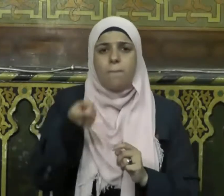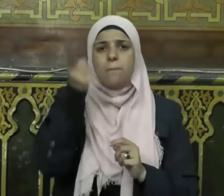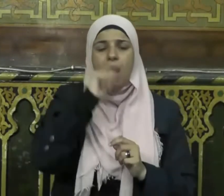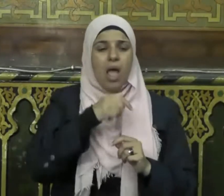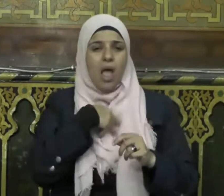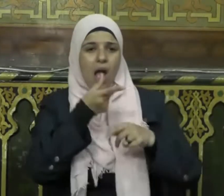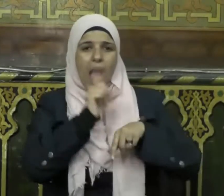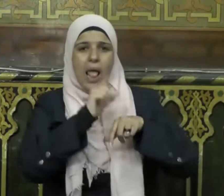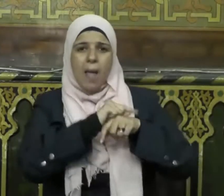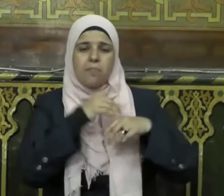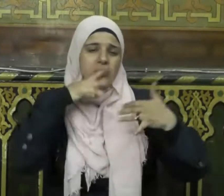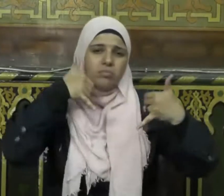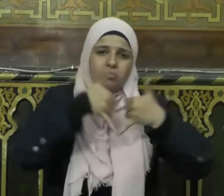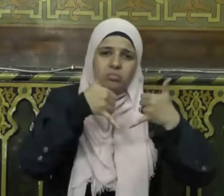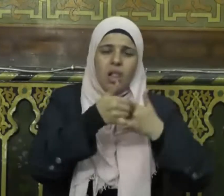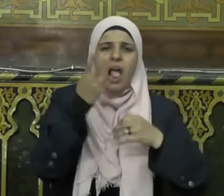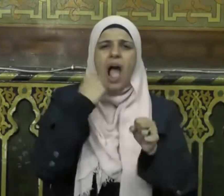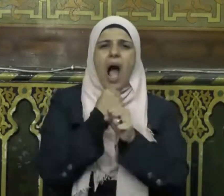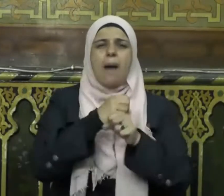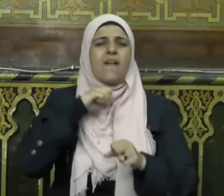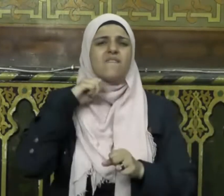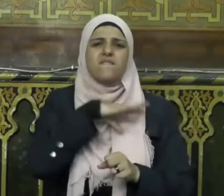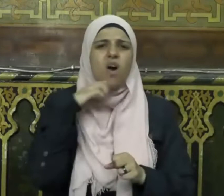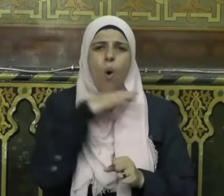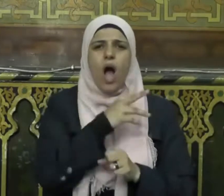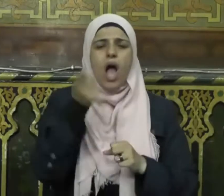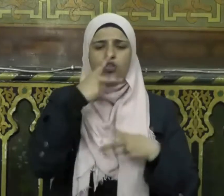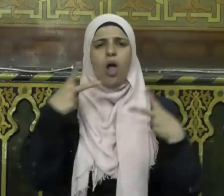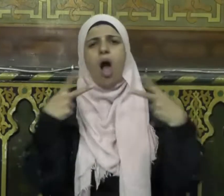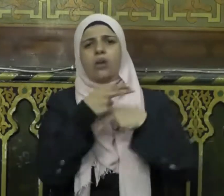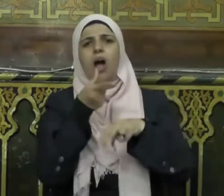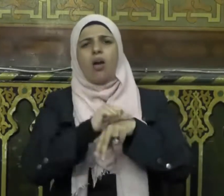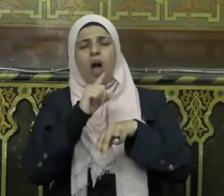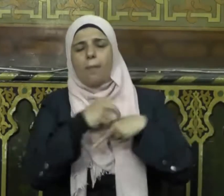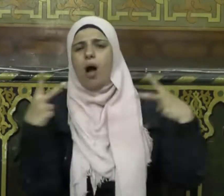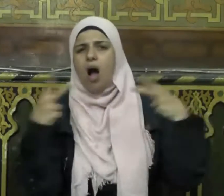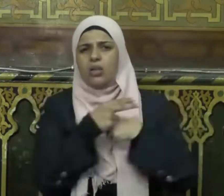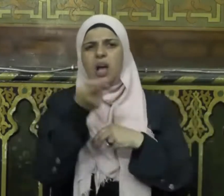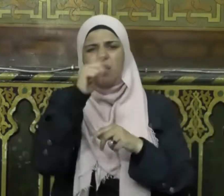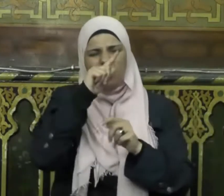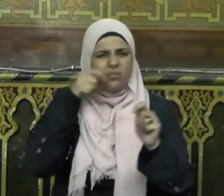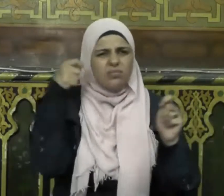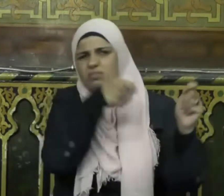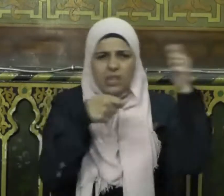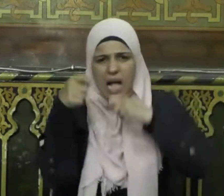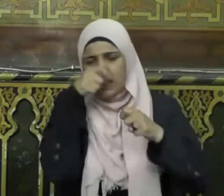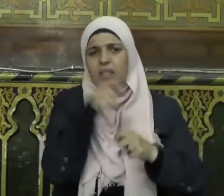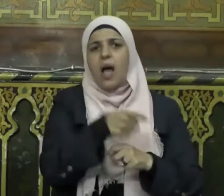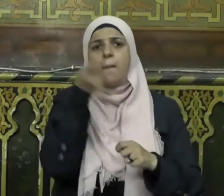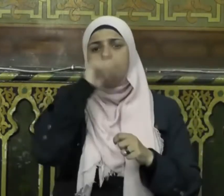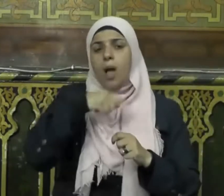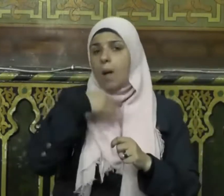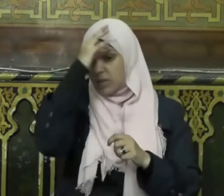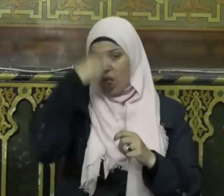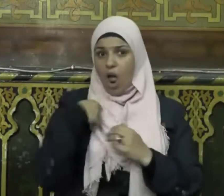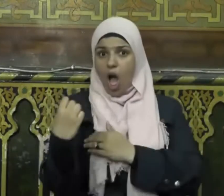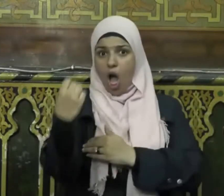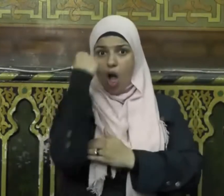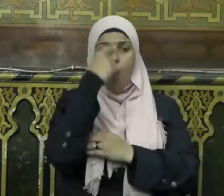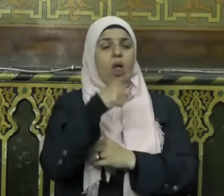المحارم ونأتي الفواحش ونقطع الأرحام ونسيء الجوار ويأكل القوي منا